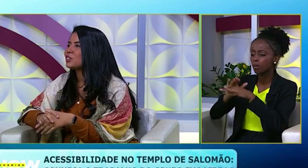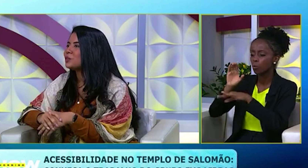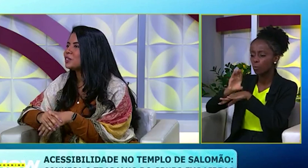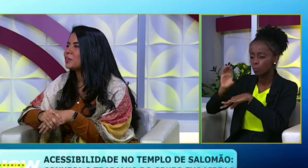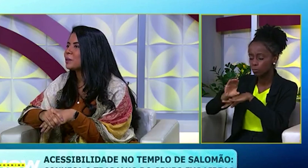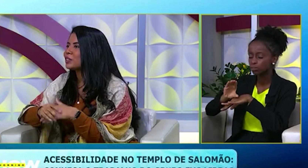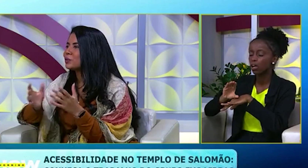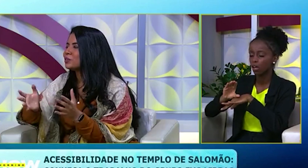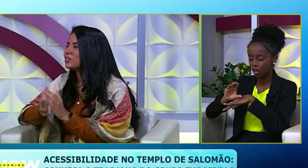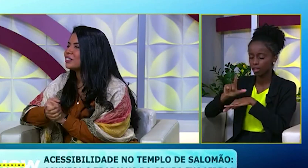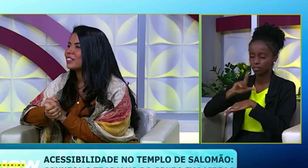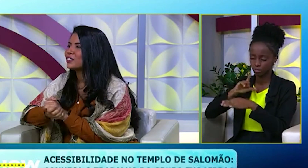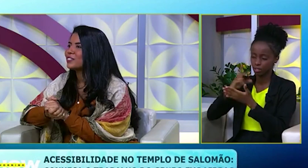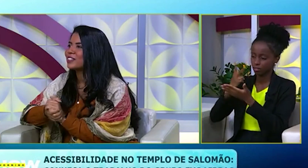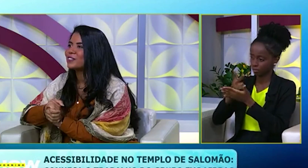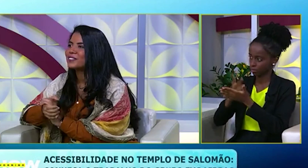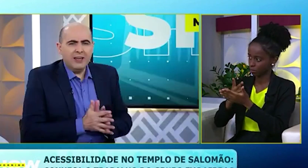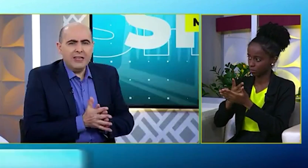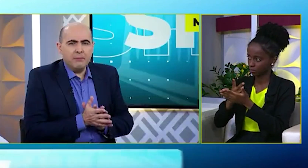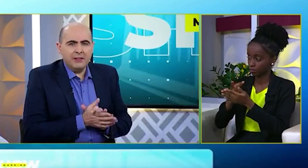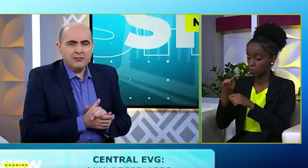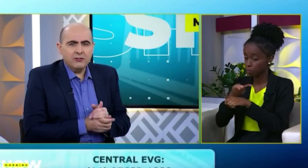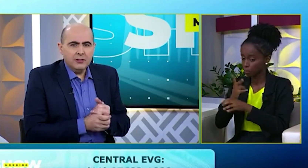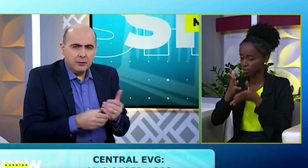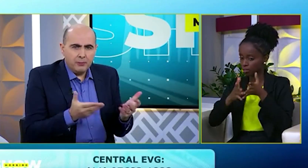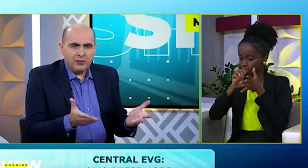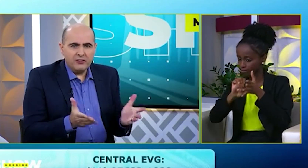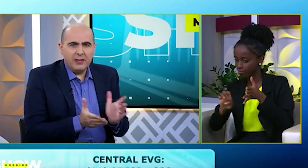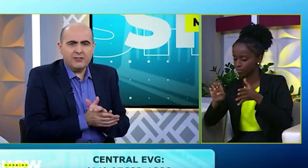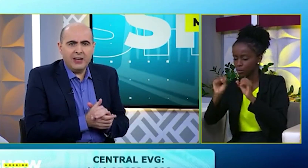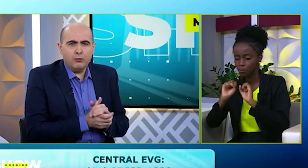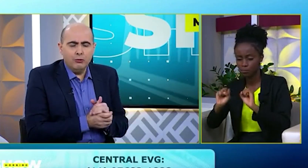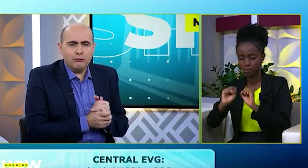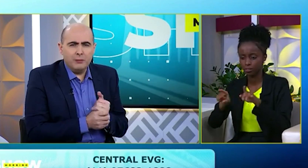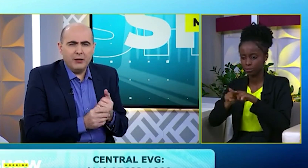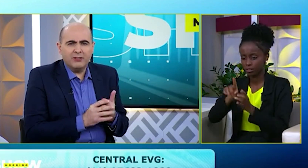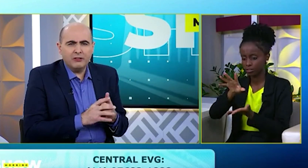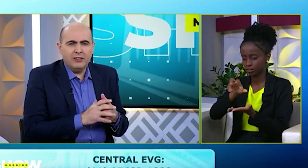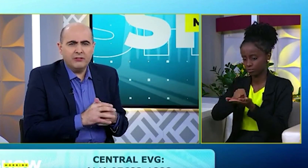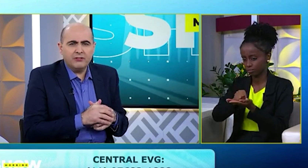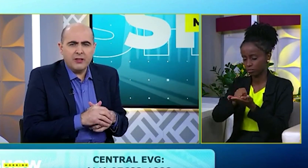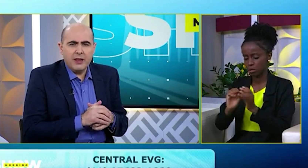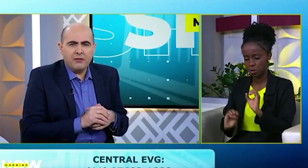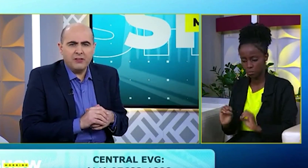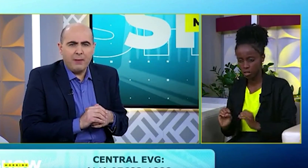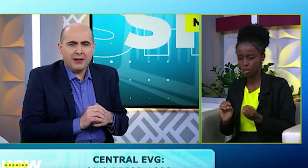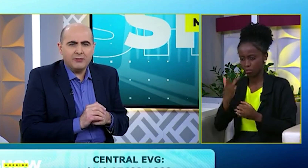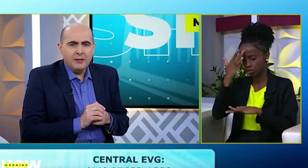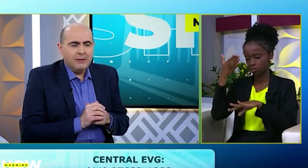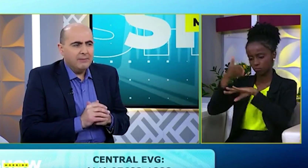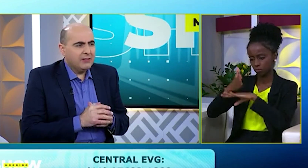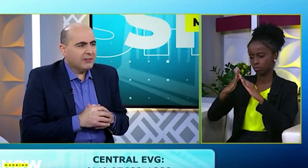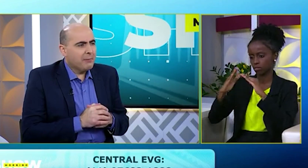a gente tem todo ano Também para todos Procure o EVG Libras E pode se ingressar No curso Obreiros Evangelistas Que querem fazer